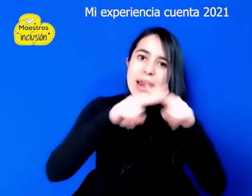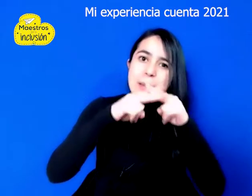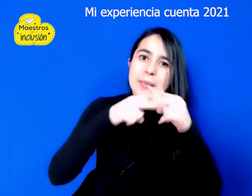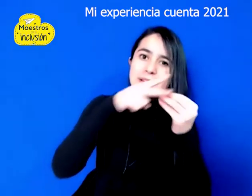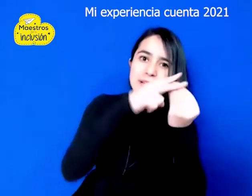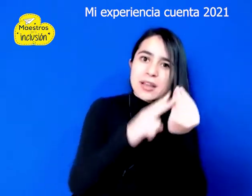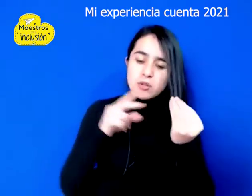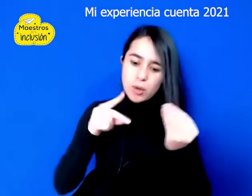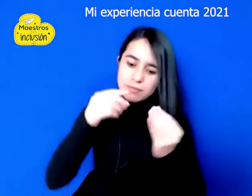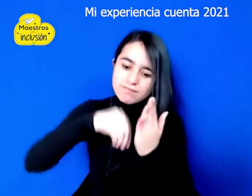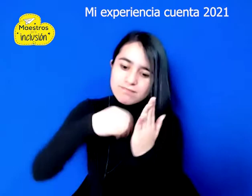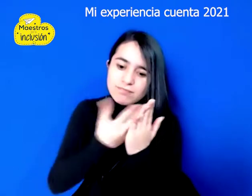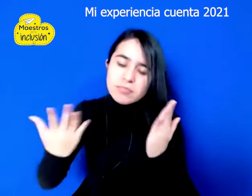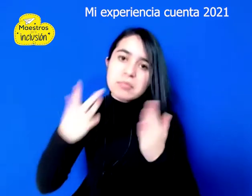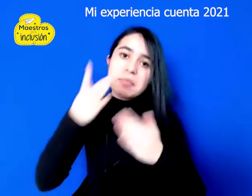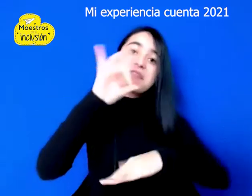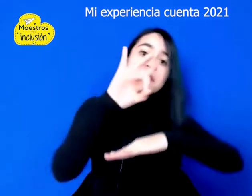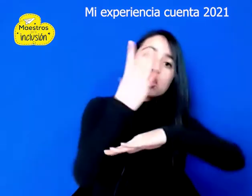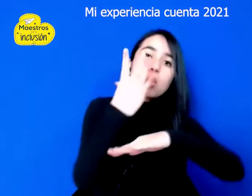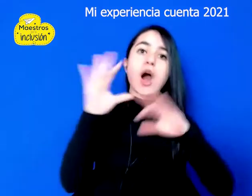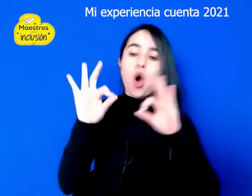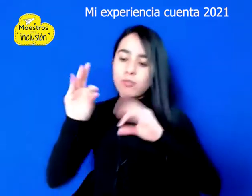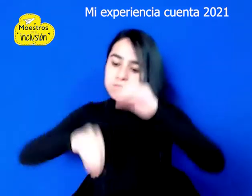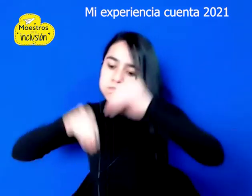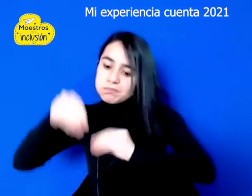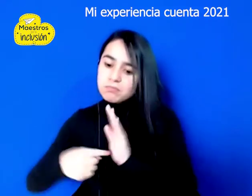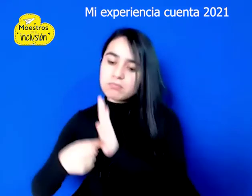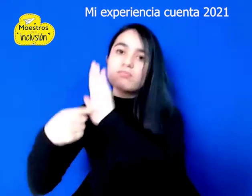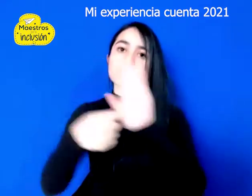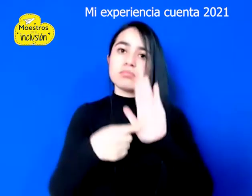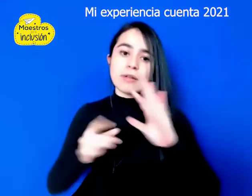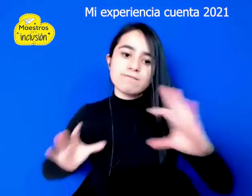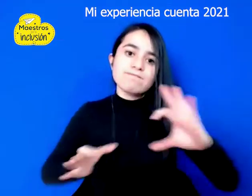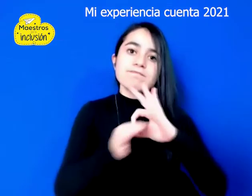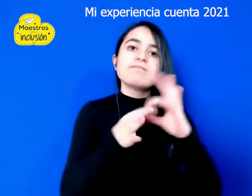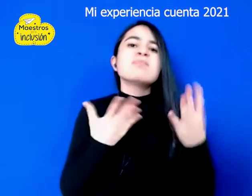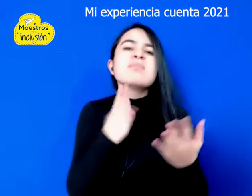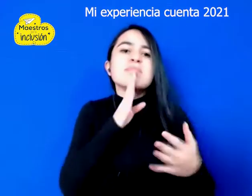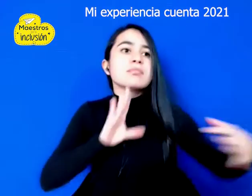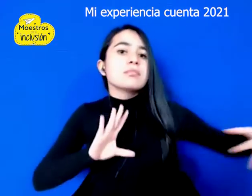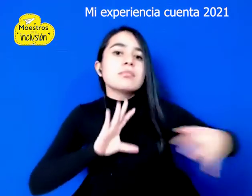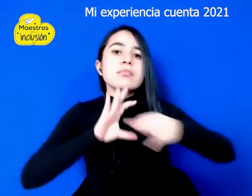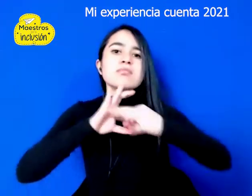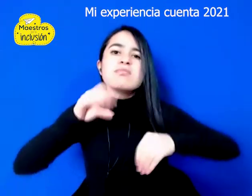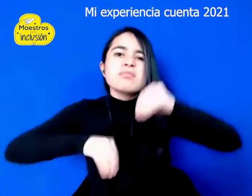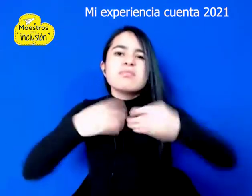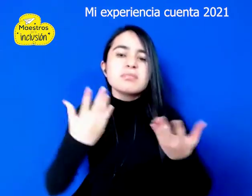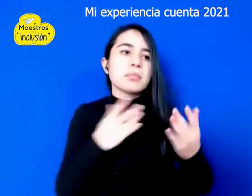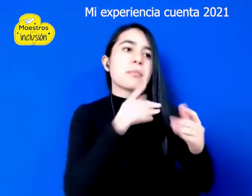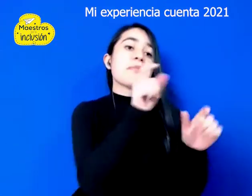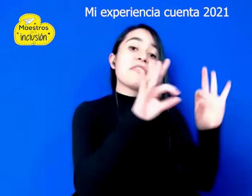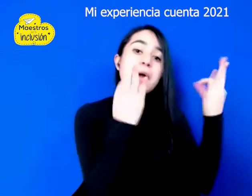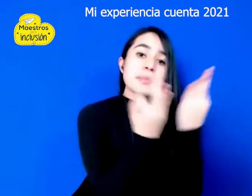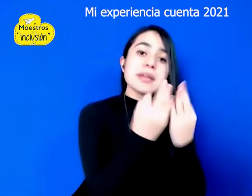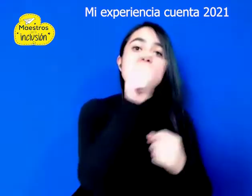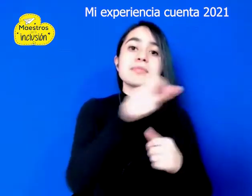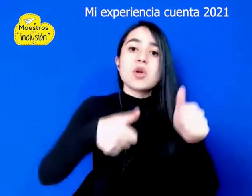pedagógicos, digitales y físicos. E involucrando a familias, cuidadores y